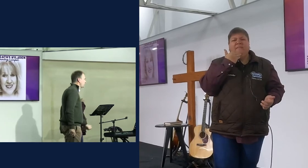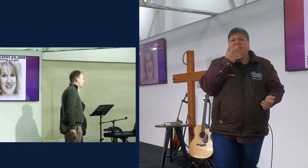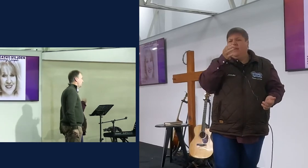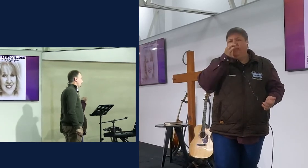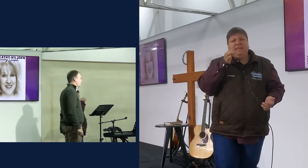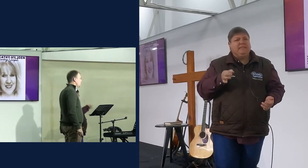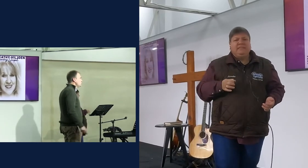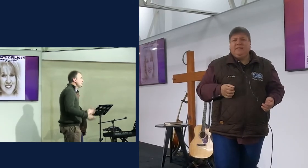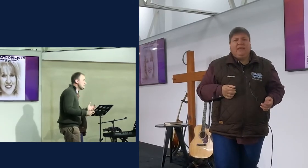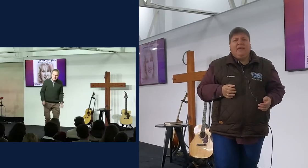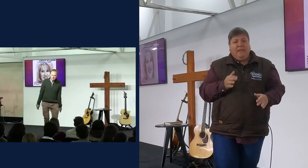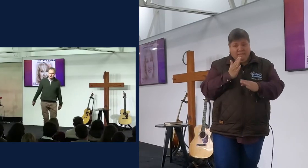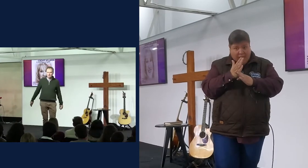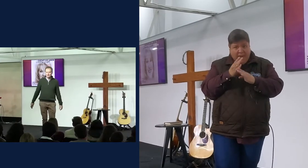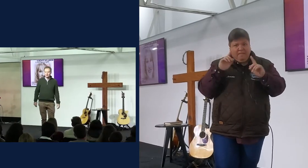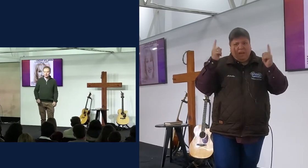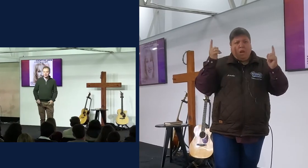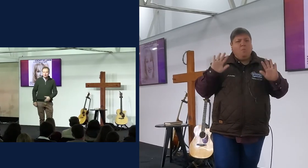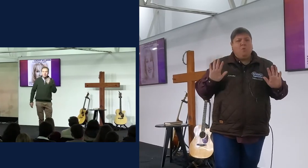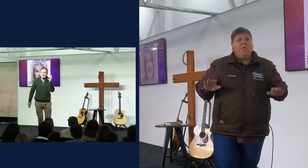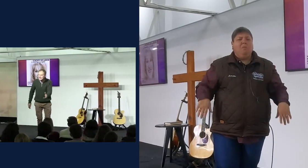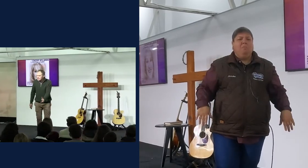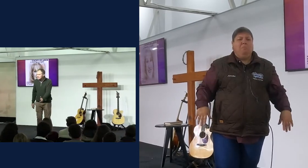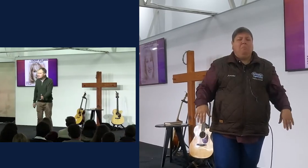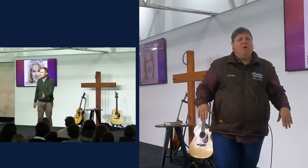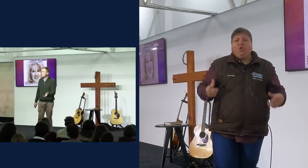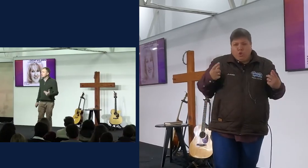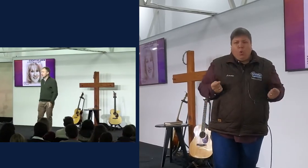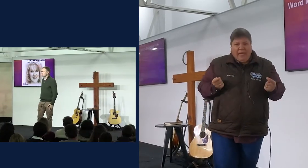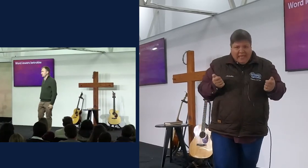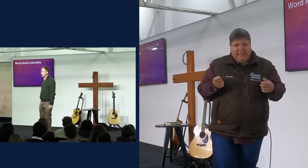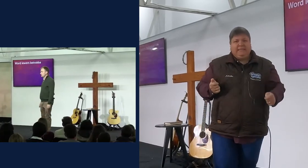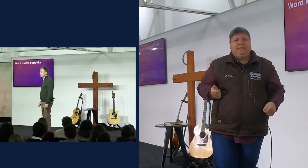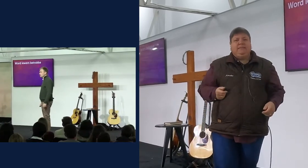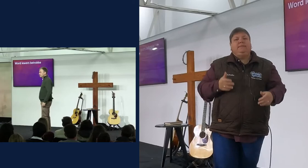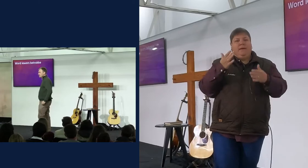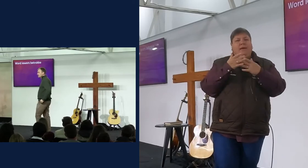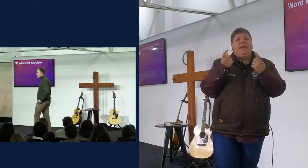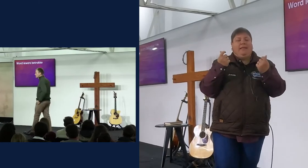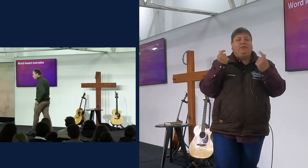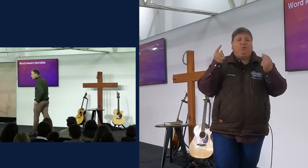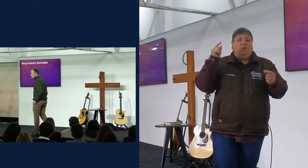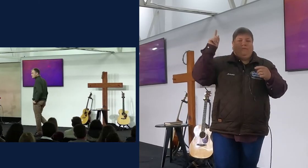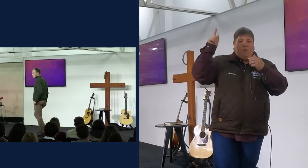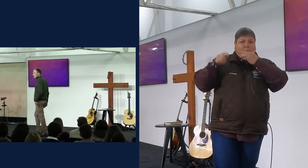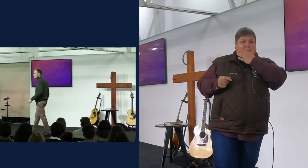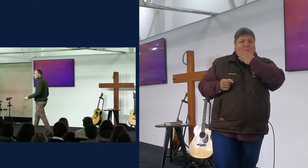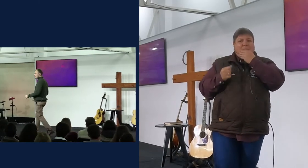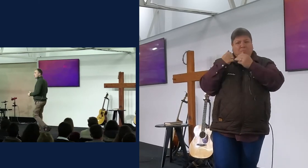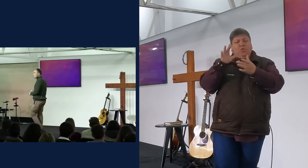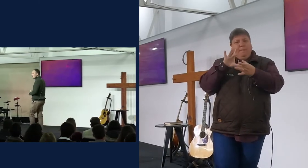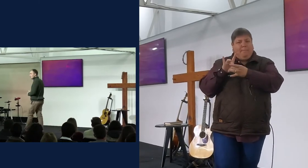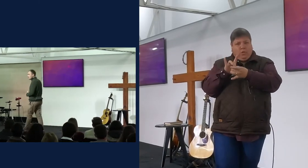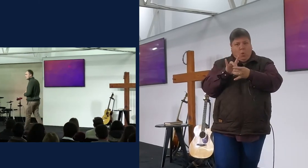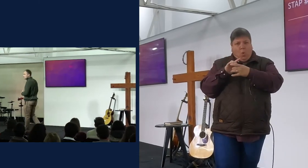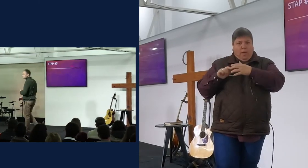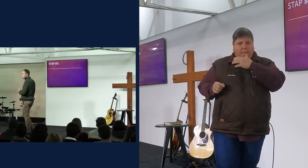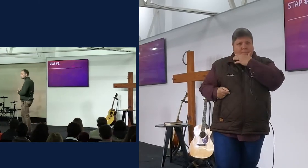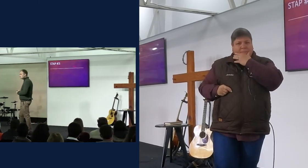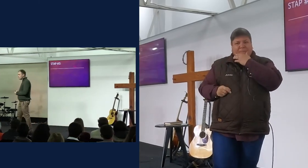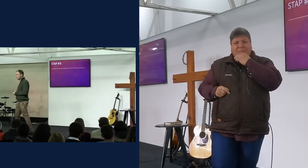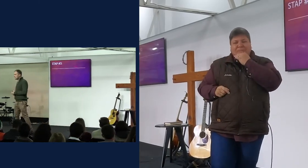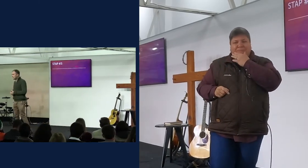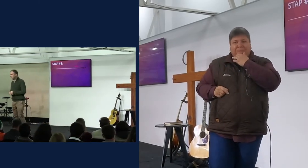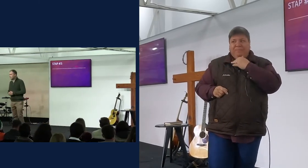die gang vir die heren, moet nie niks doen, doen iets, so dat jy daar aan die gang kan kom, so word jy wees betrokken, nommer laaste,